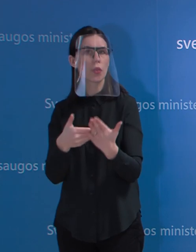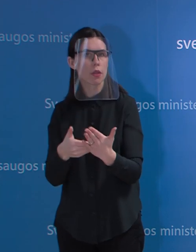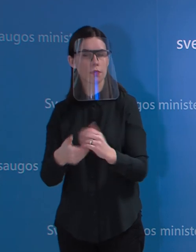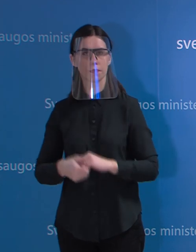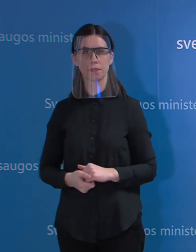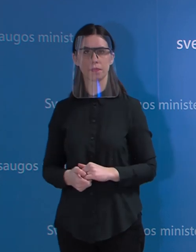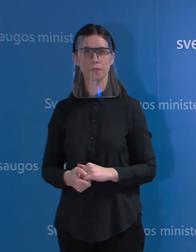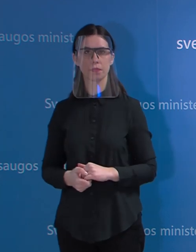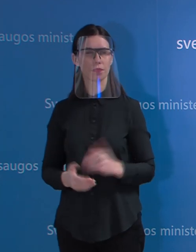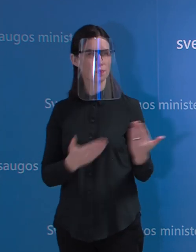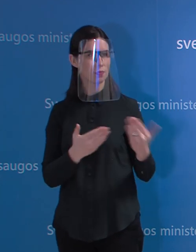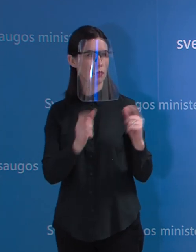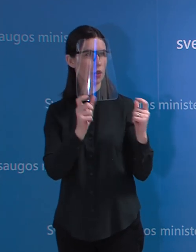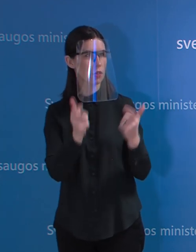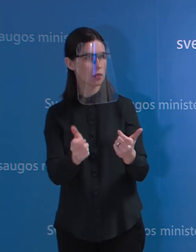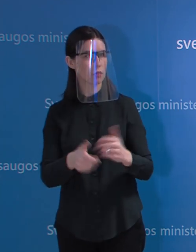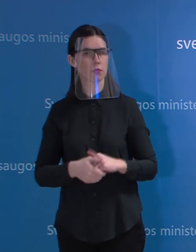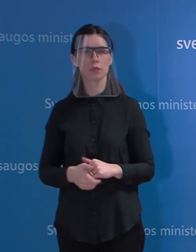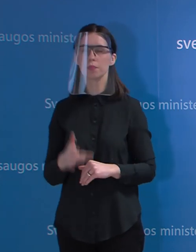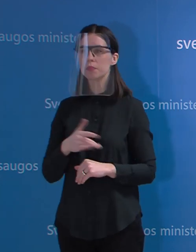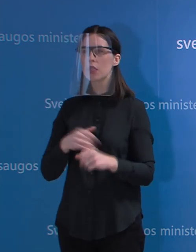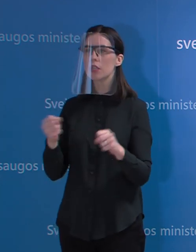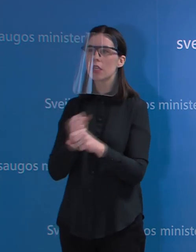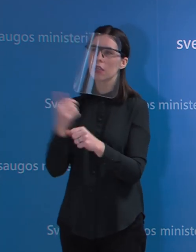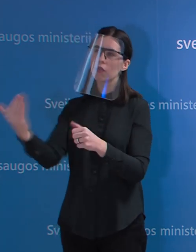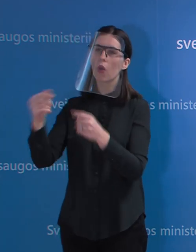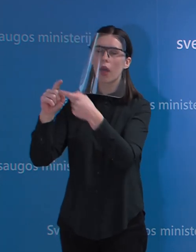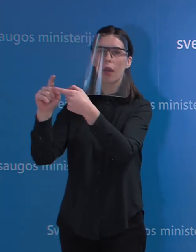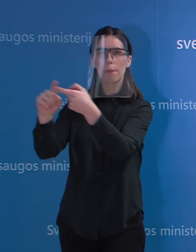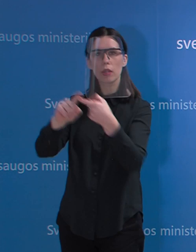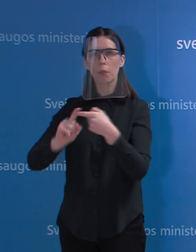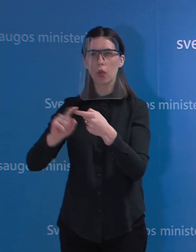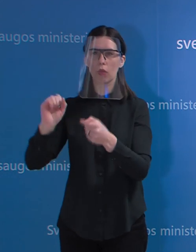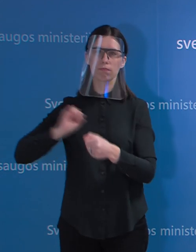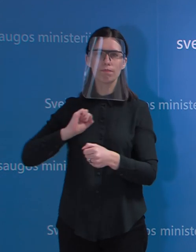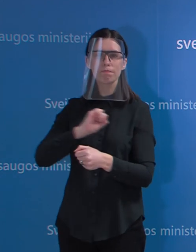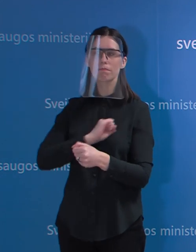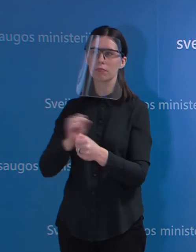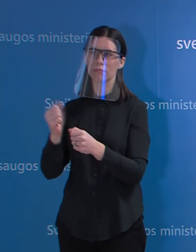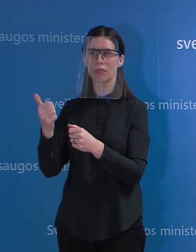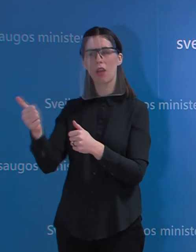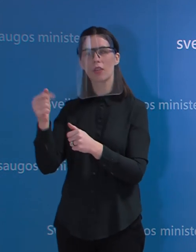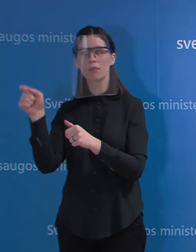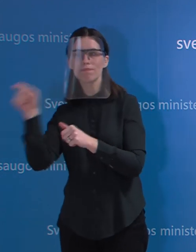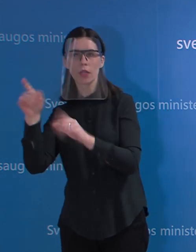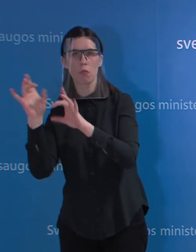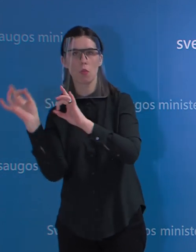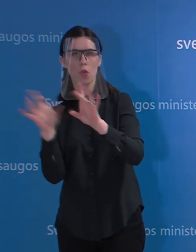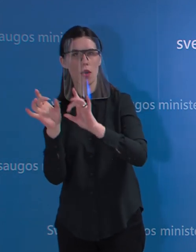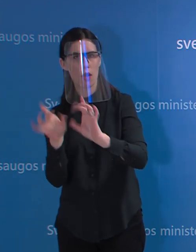epidemiologų iškesnio išaiškinimo. Galimai tai yra susiję su tuo, kad